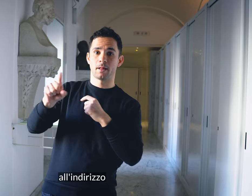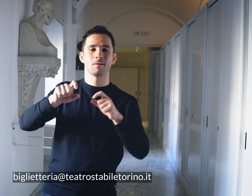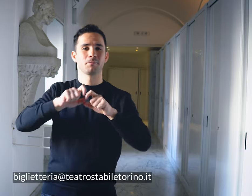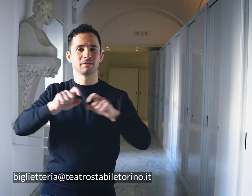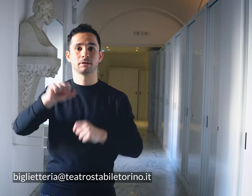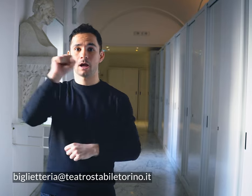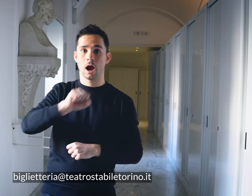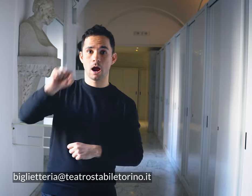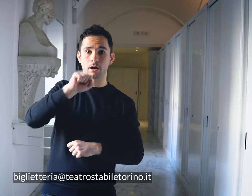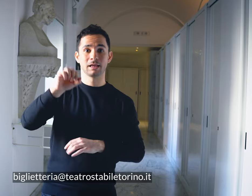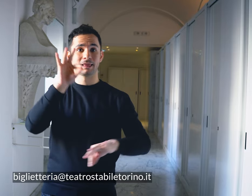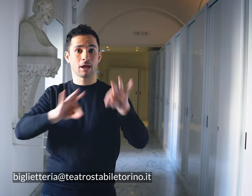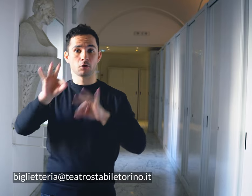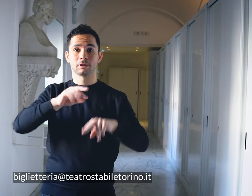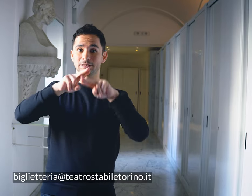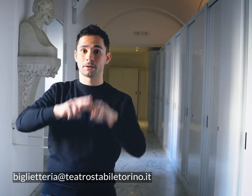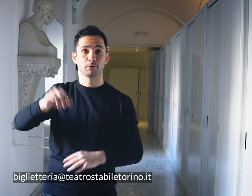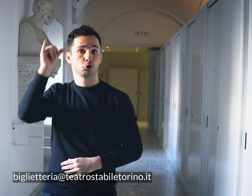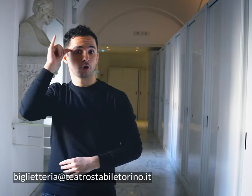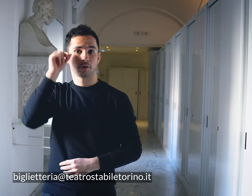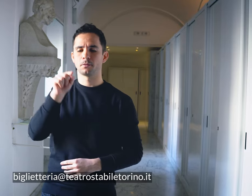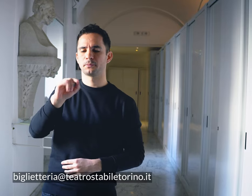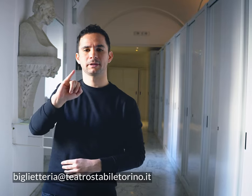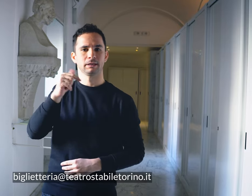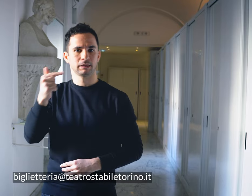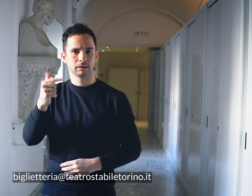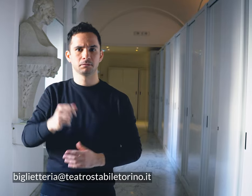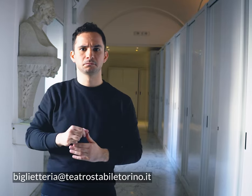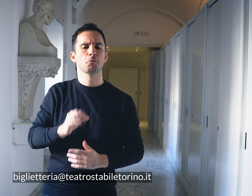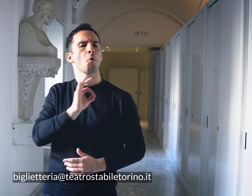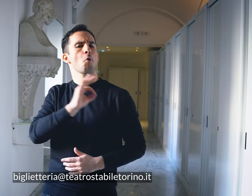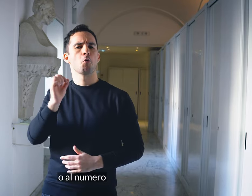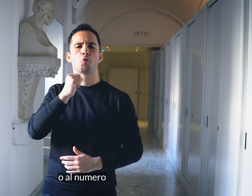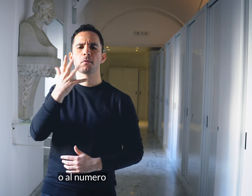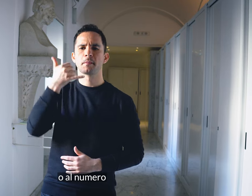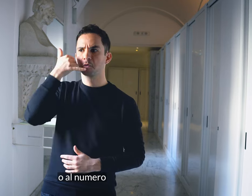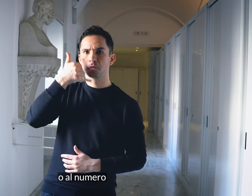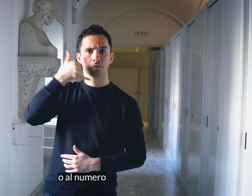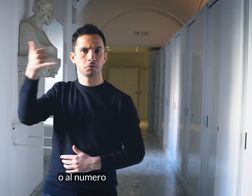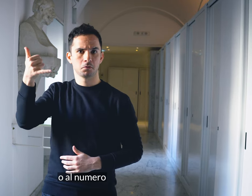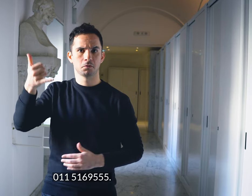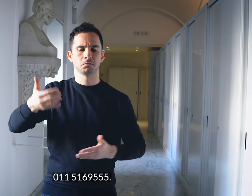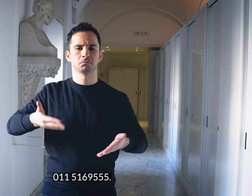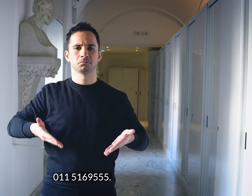biglietteria-teatrostabile-torino.it o al numero 011